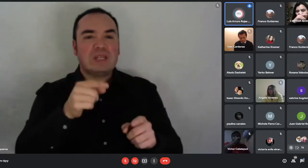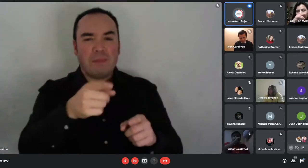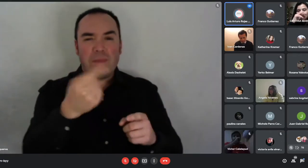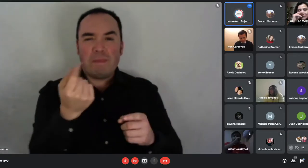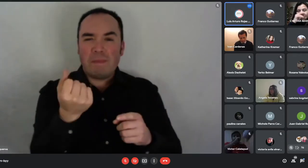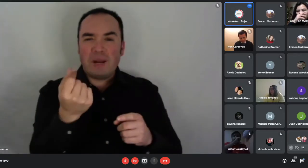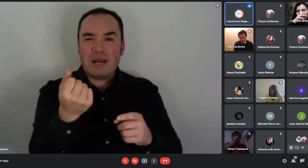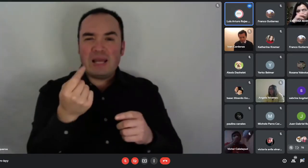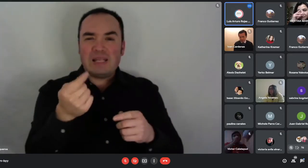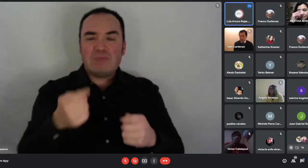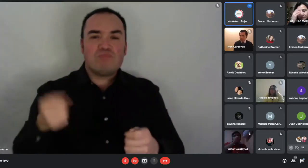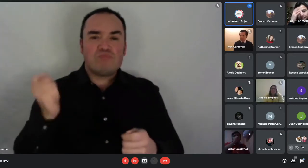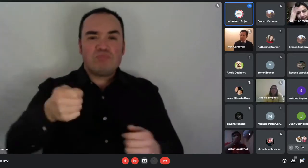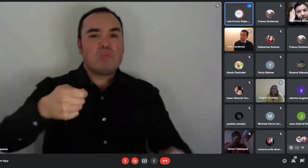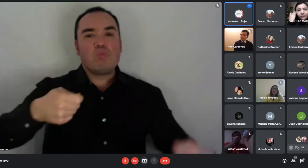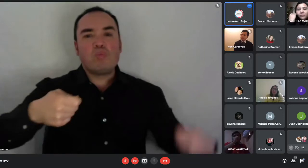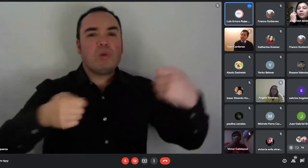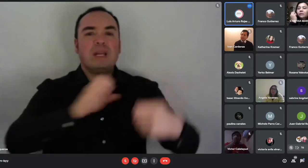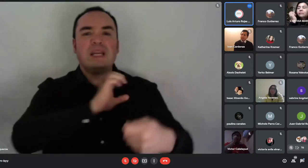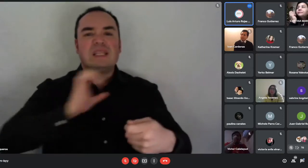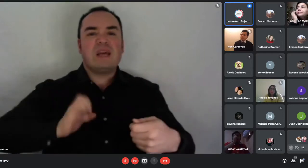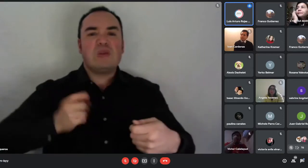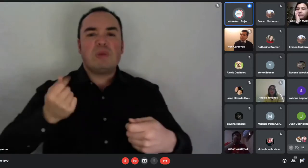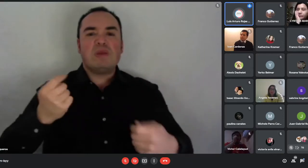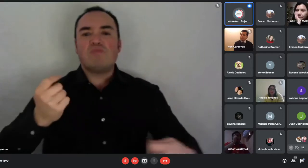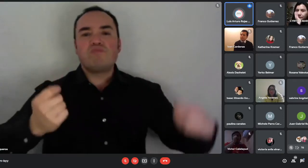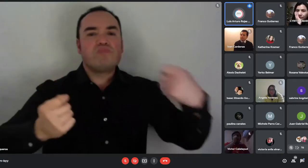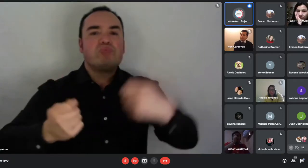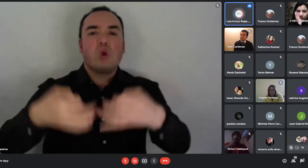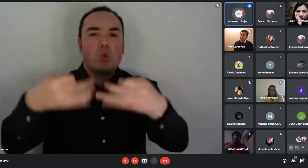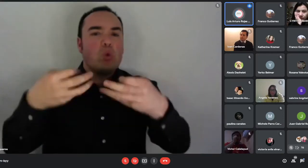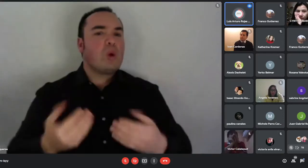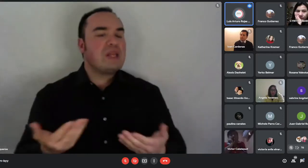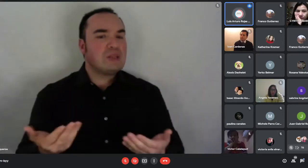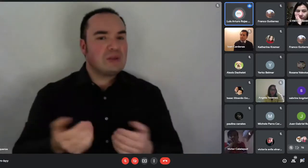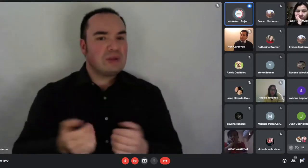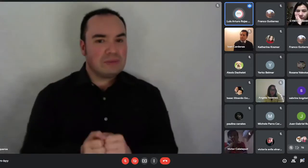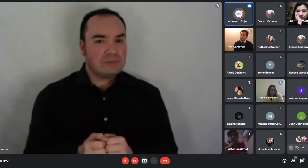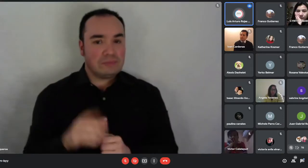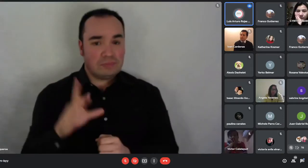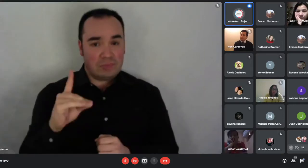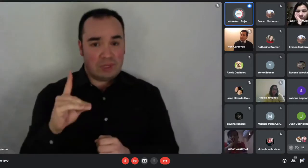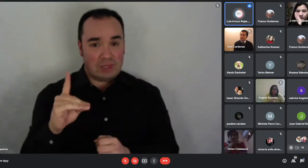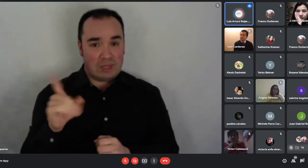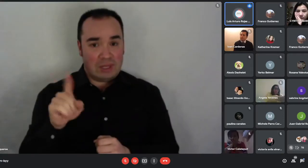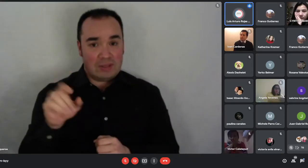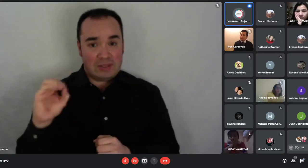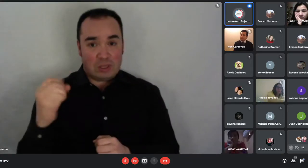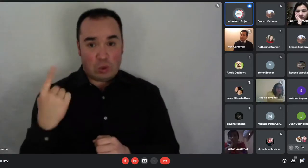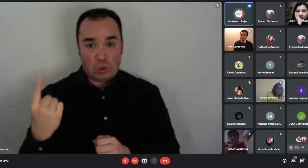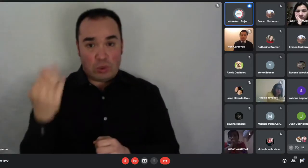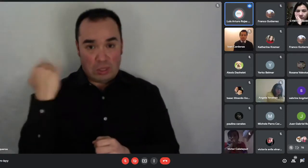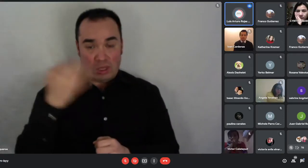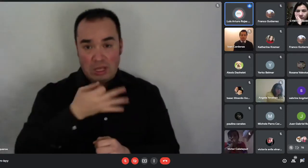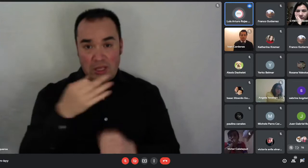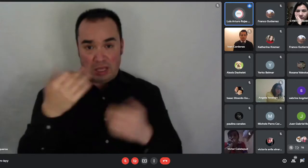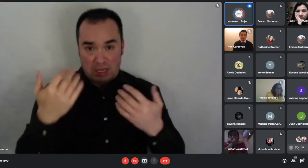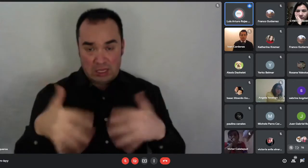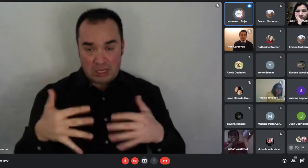En el DS-01 que vimos anteriormente, yo les mencionaba cuánto es que entrega el subsidio cada tramo. Pero